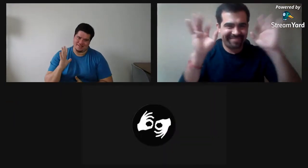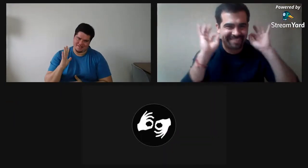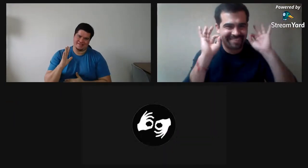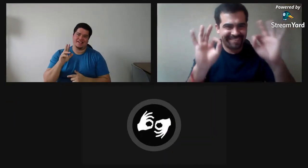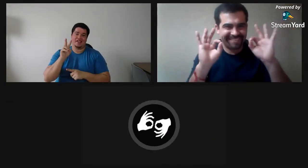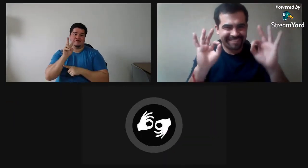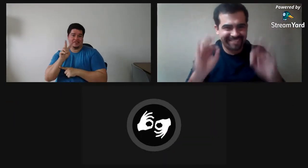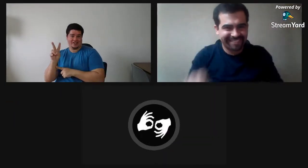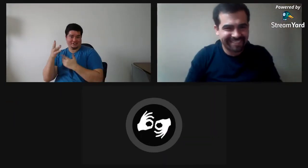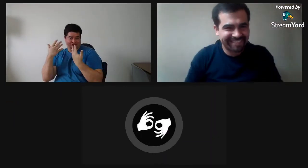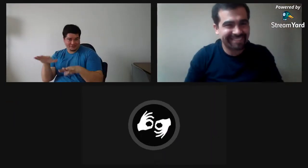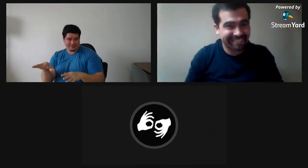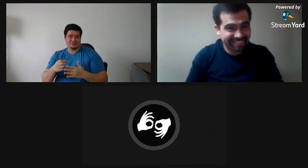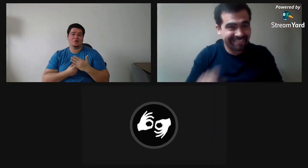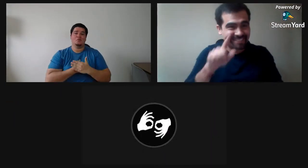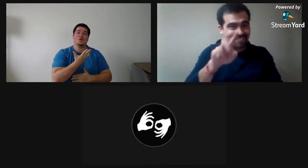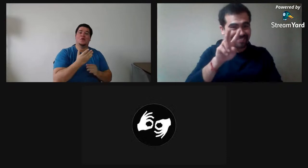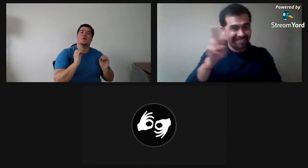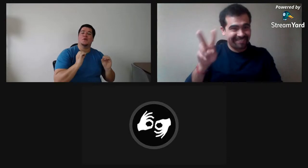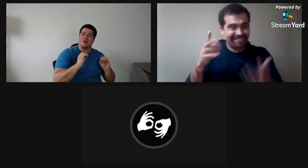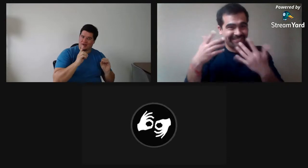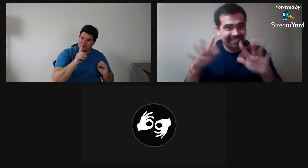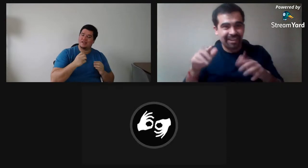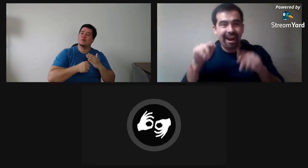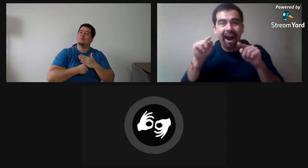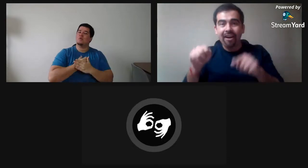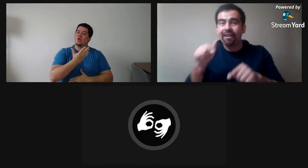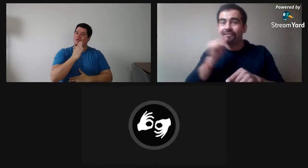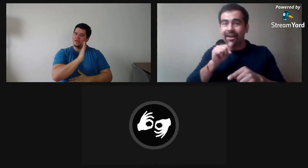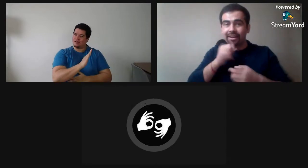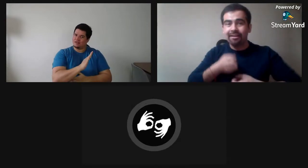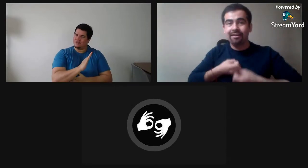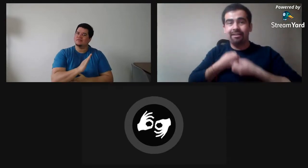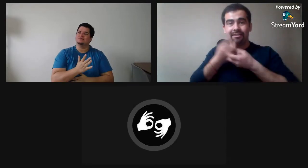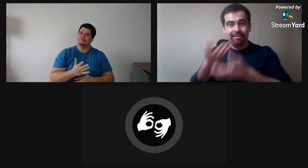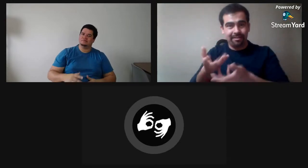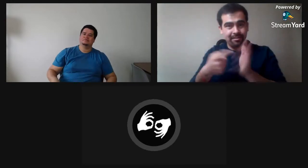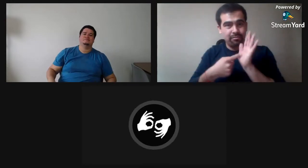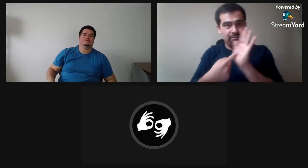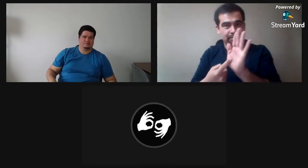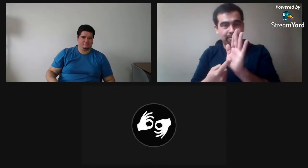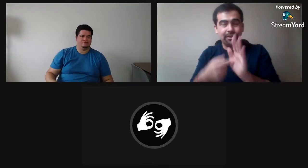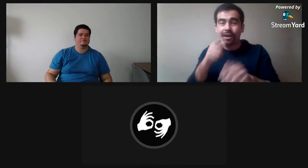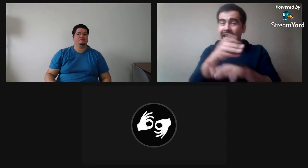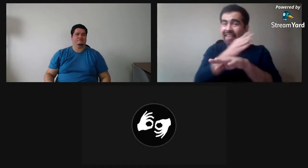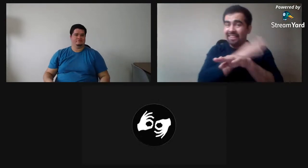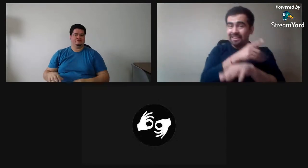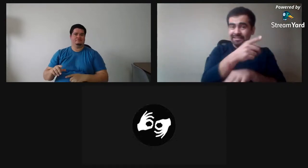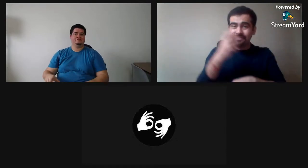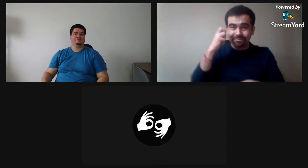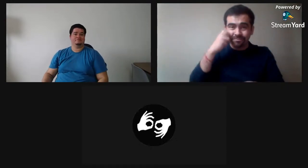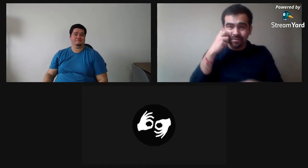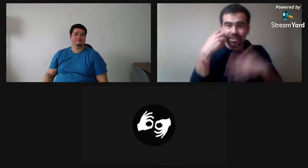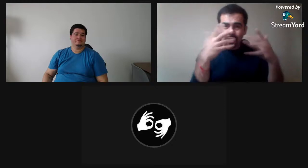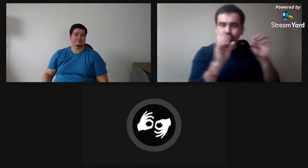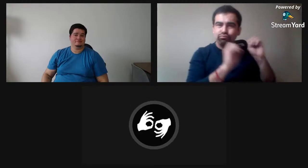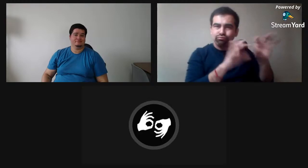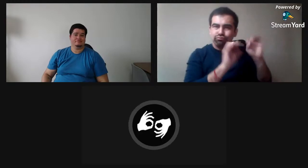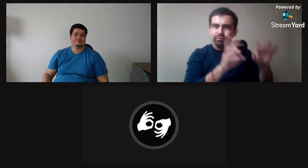Well, that was a poem. No era vernáculo visual, era un poema, no es lo mismo. Antes lo que